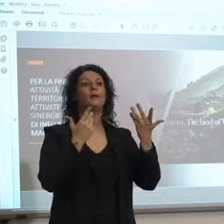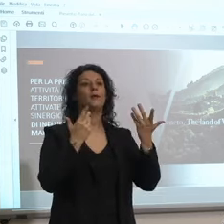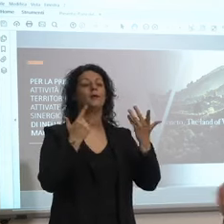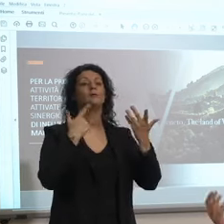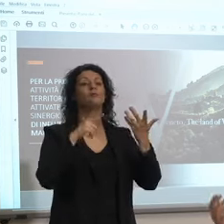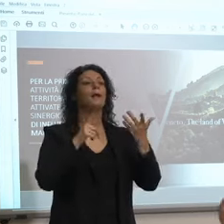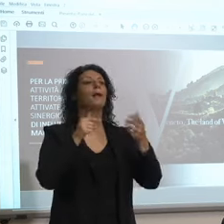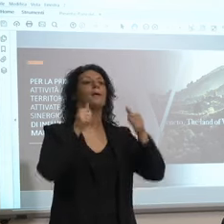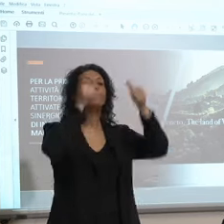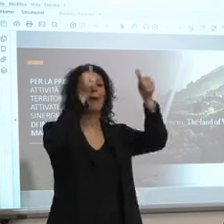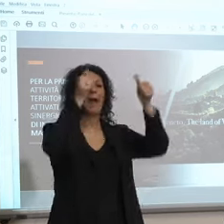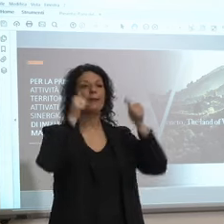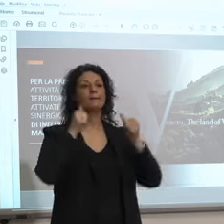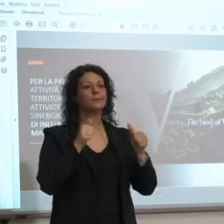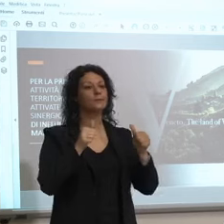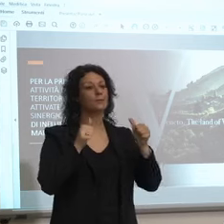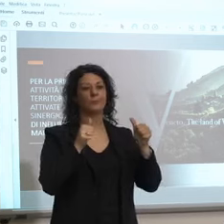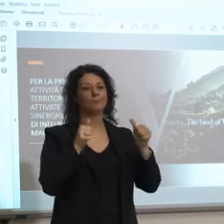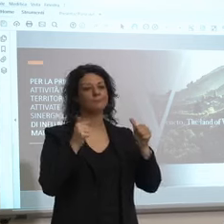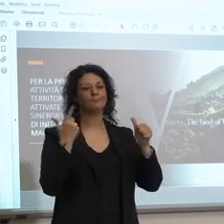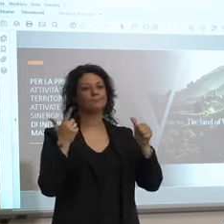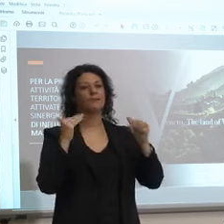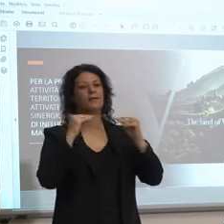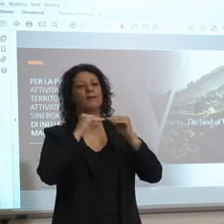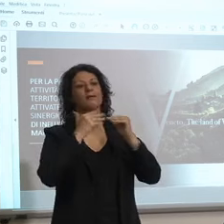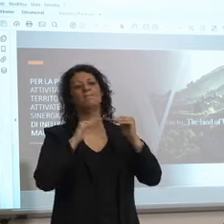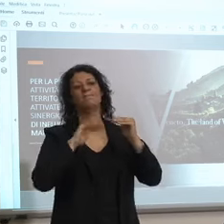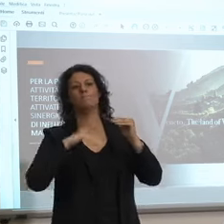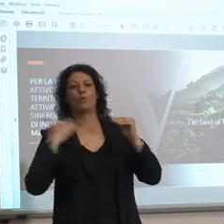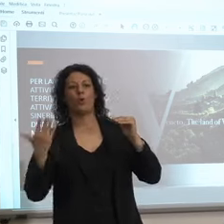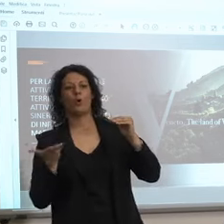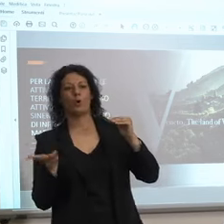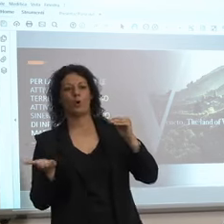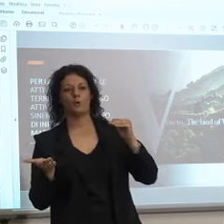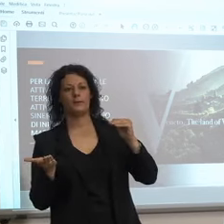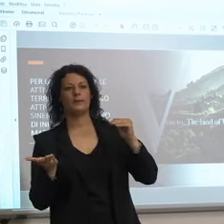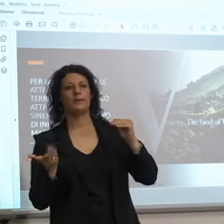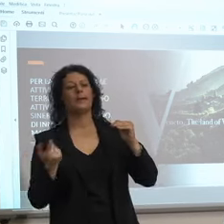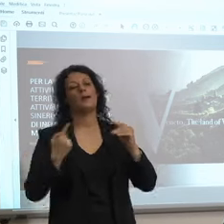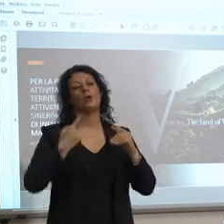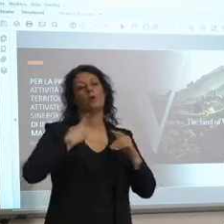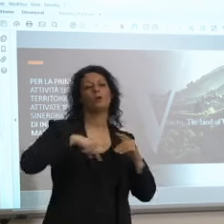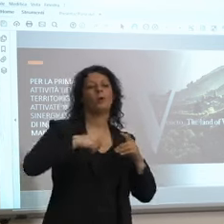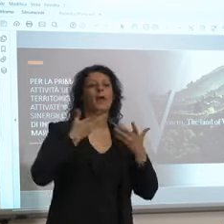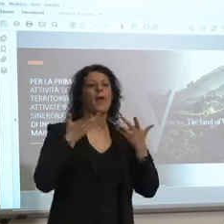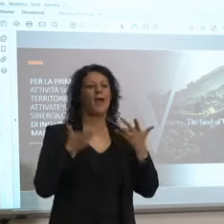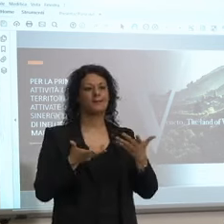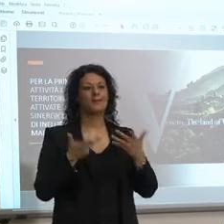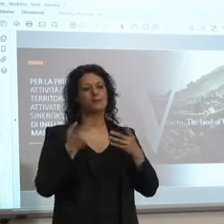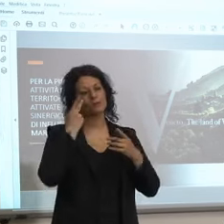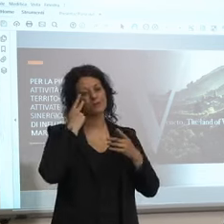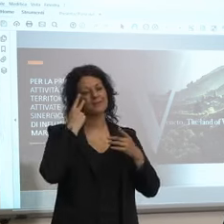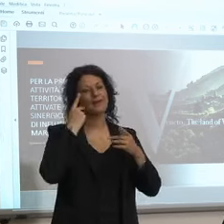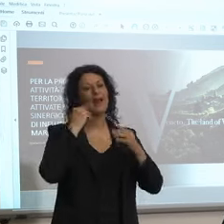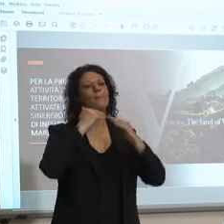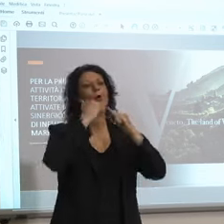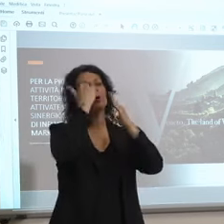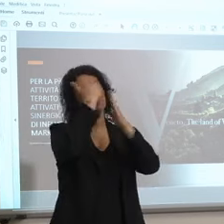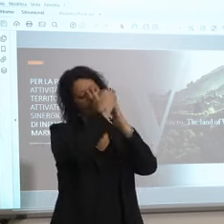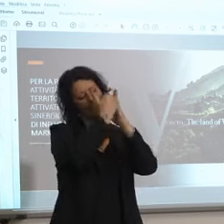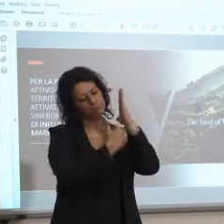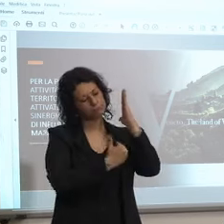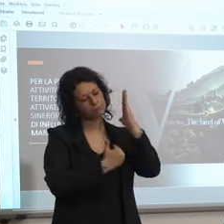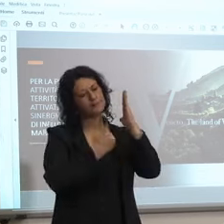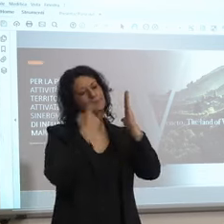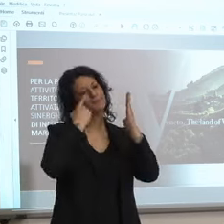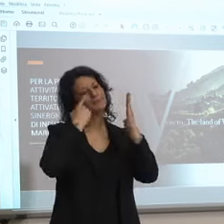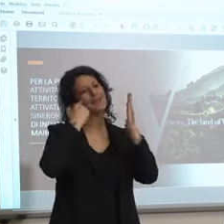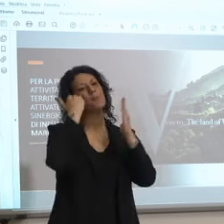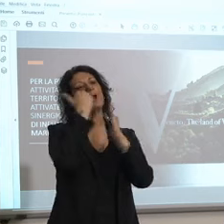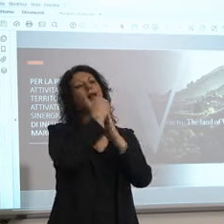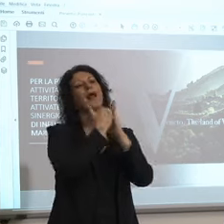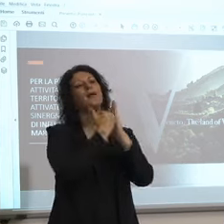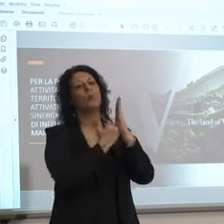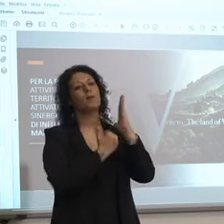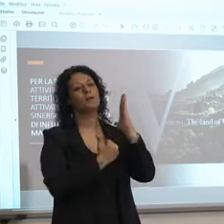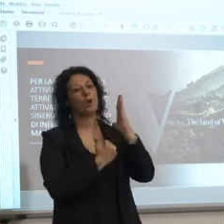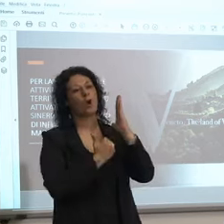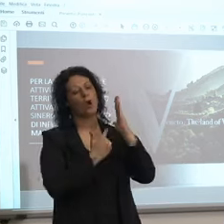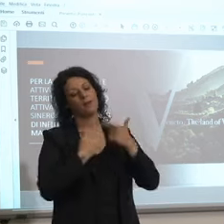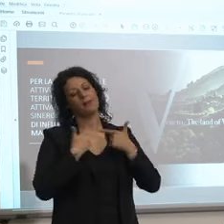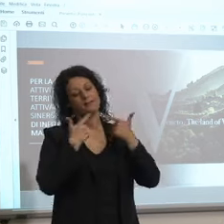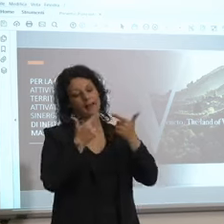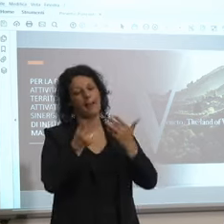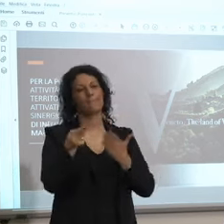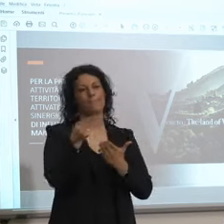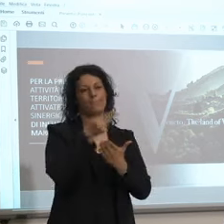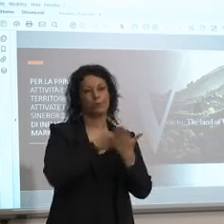milioni sono arrivate domande per 12 faremo un po' di scorrimento da gravatoria ovviamente per i progetti più importanti